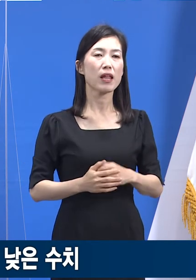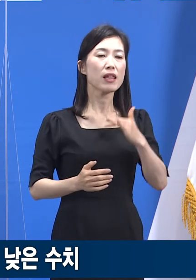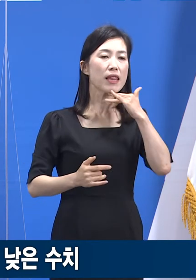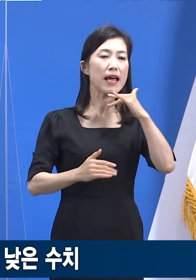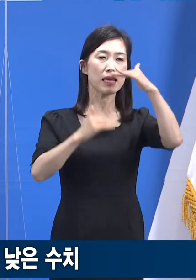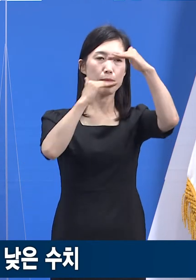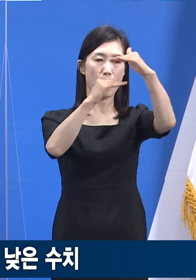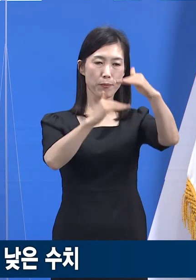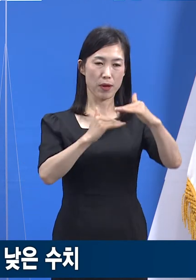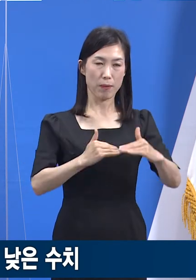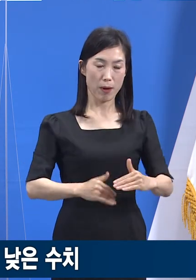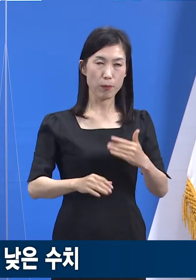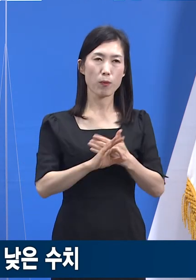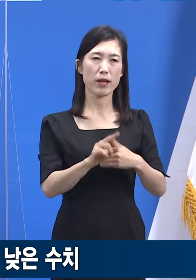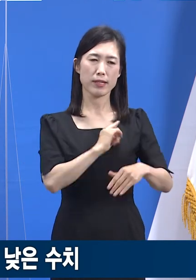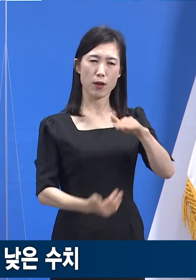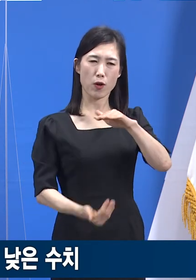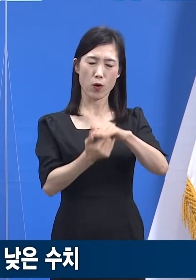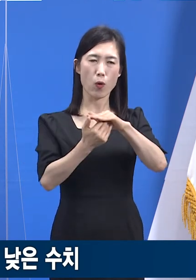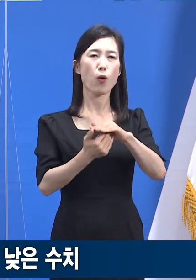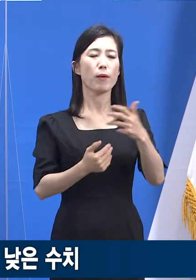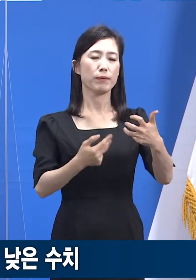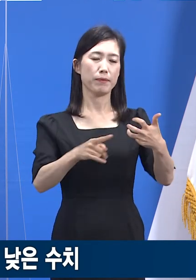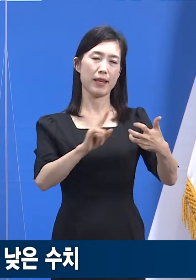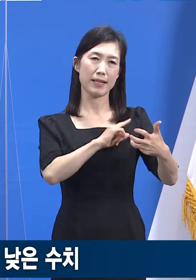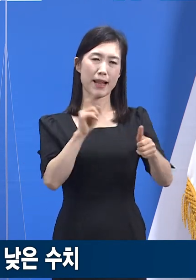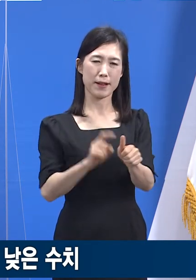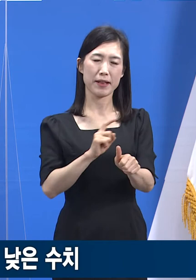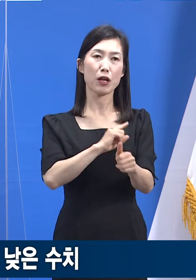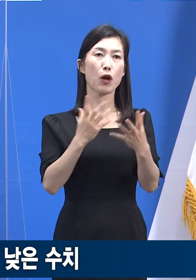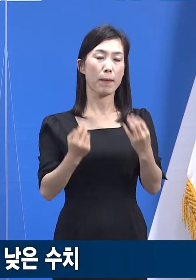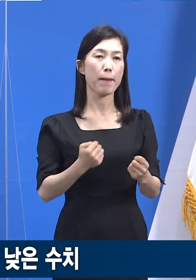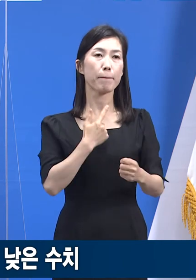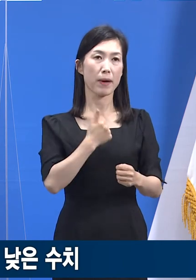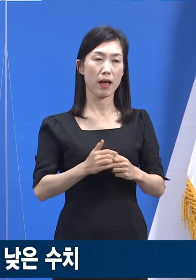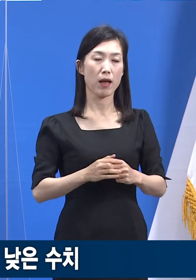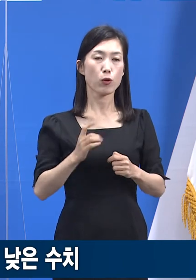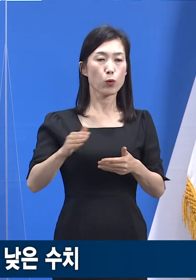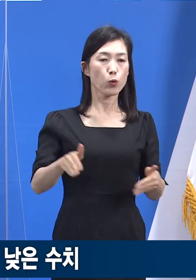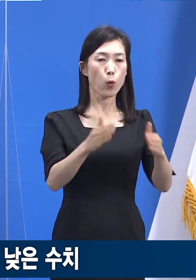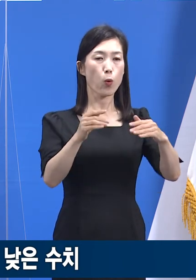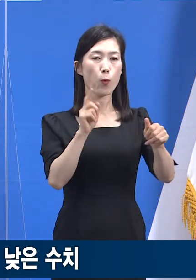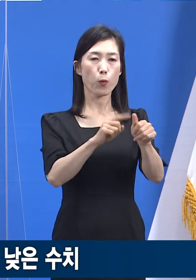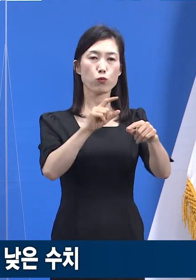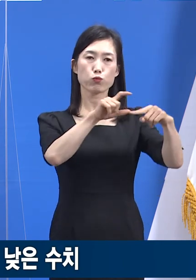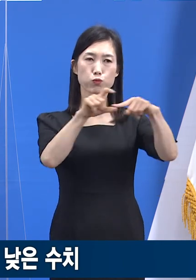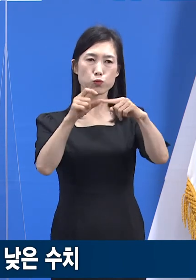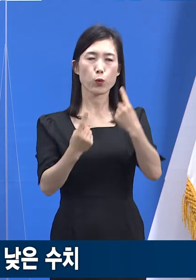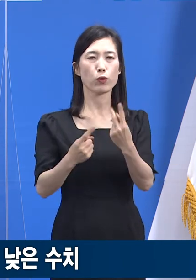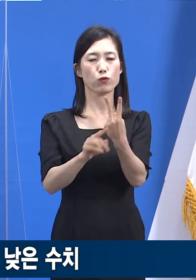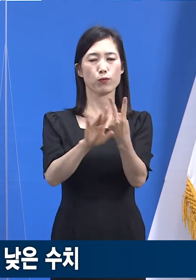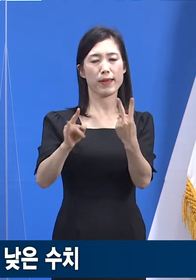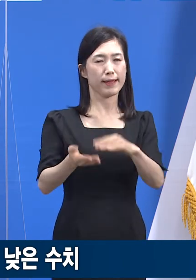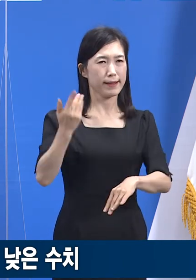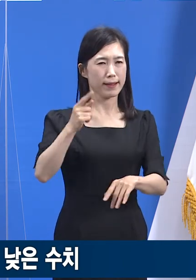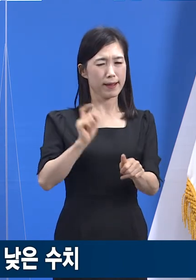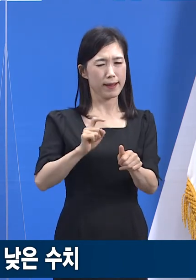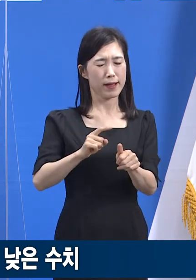구간별로 비교했을 때 단연 높은 최고순이었고 도 평균 값 대비에서도 두 배 이상 높았습니다.